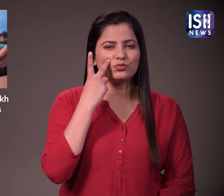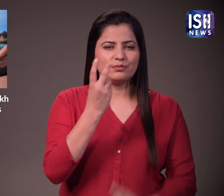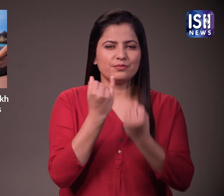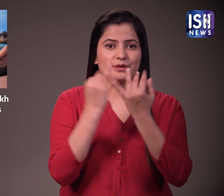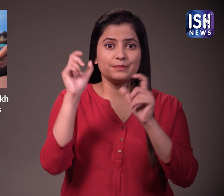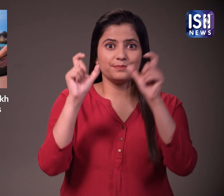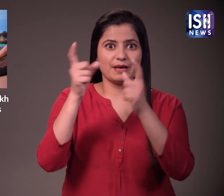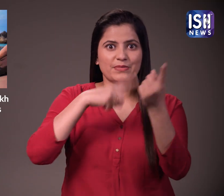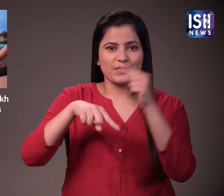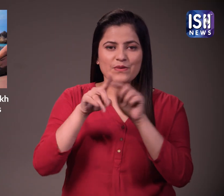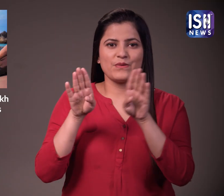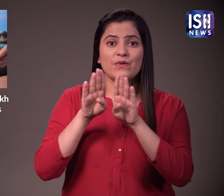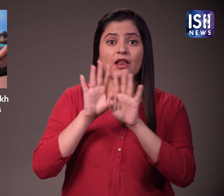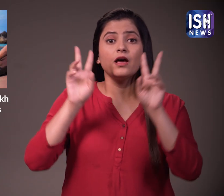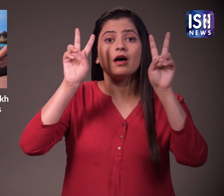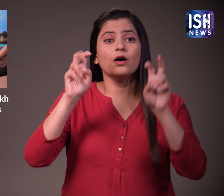आपने कई नौकरी करने वाले लोगों को